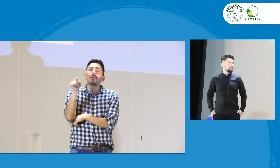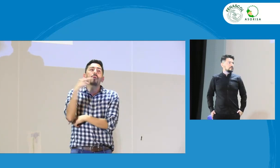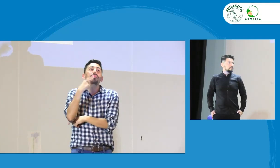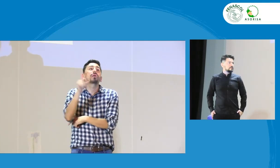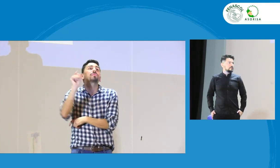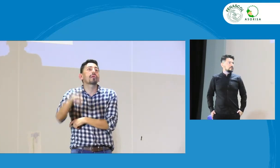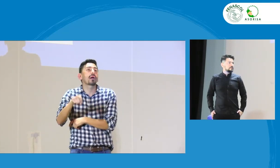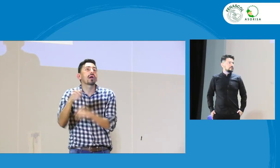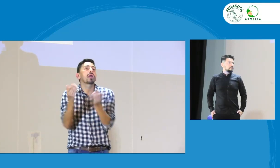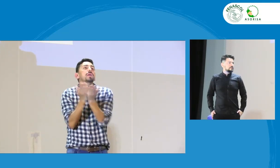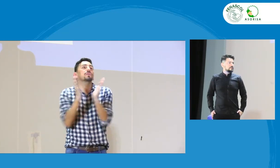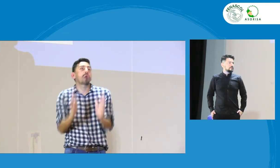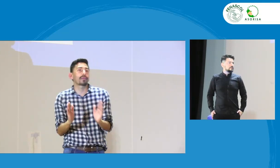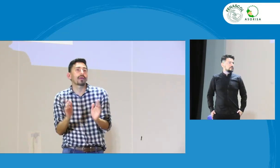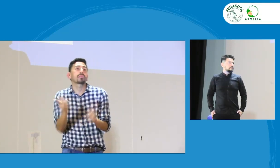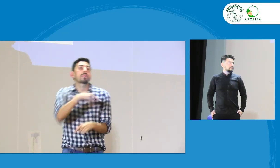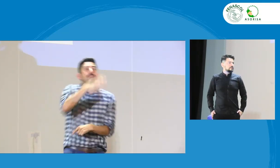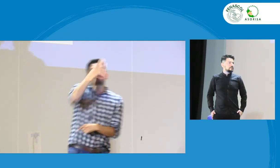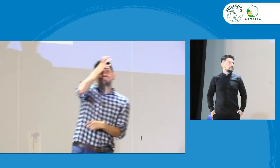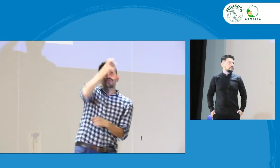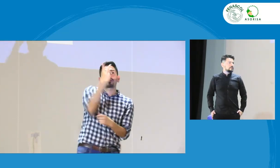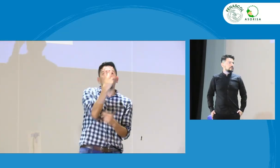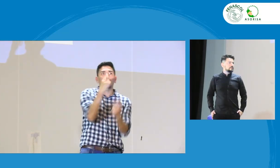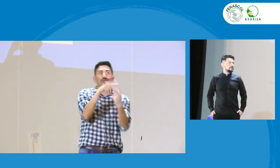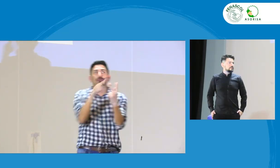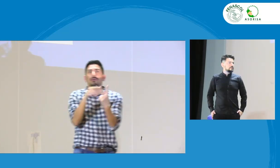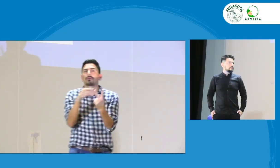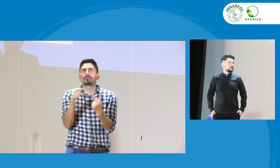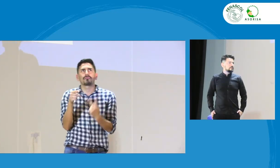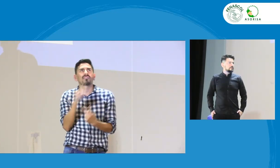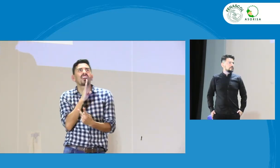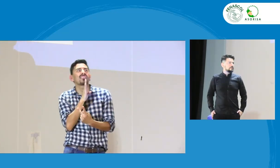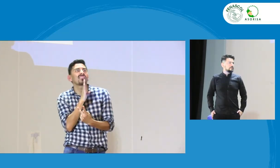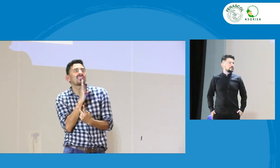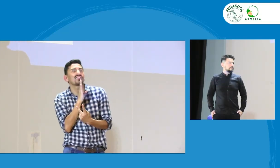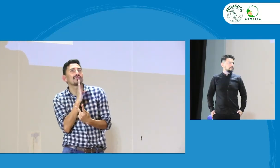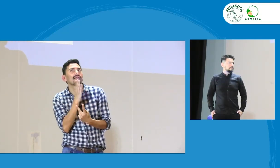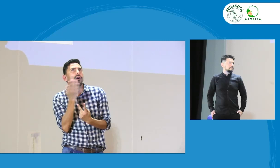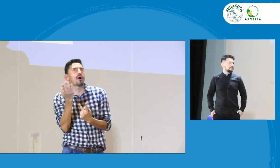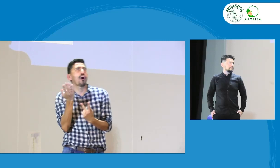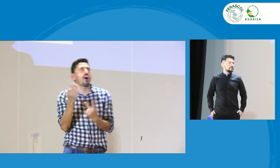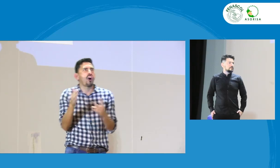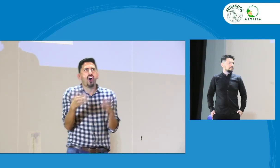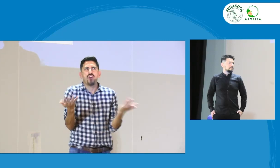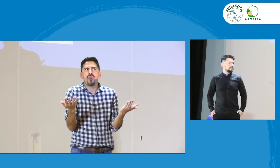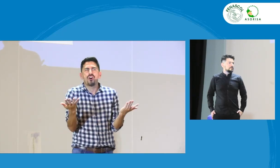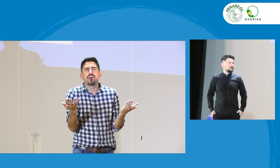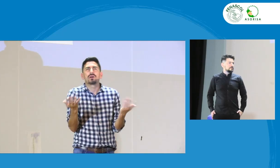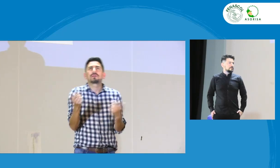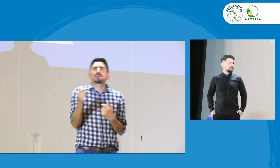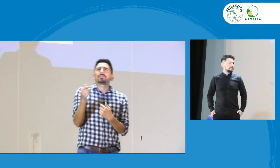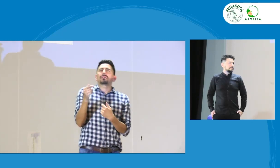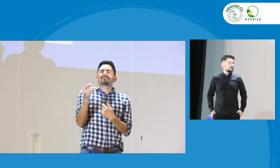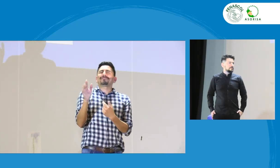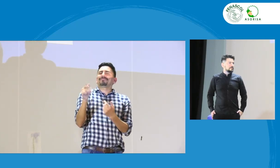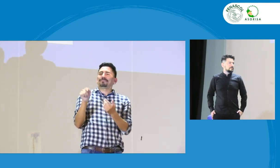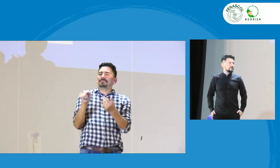quiénes son los… si son estudiantes o son expertos y que debe haber un estudiante y un experto